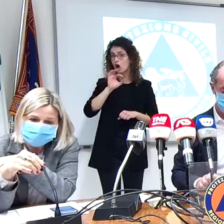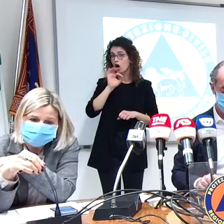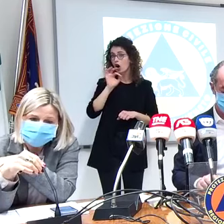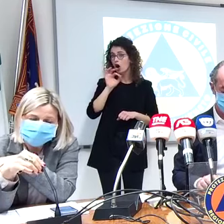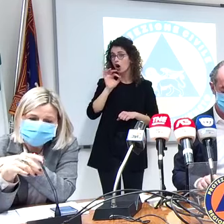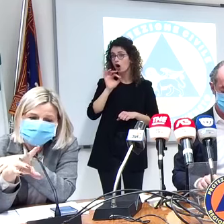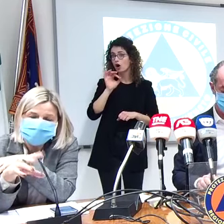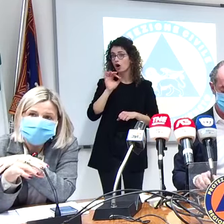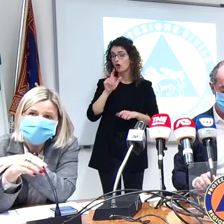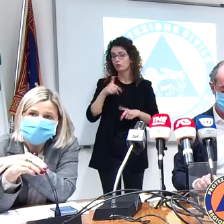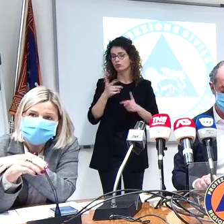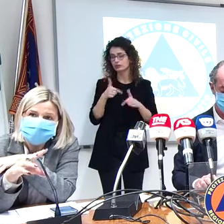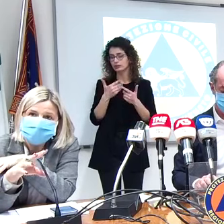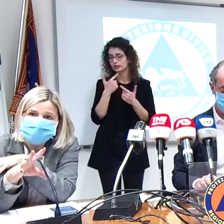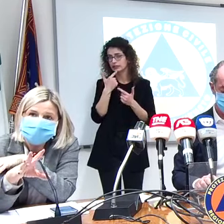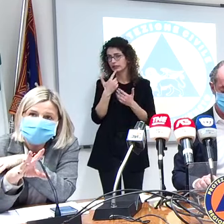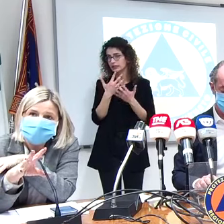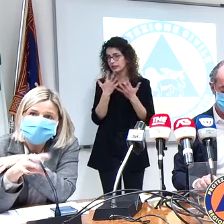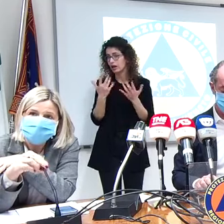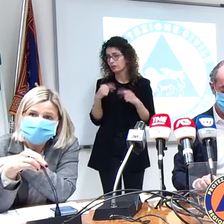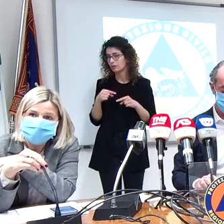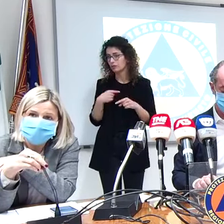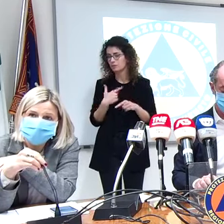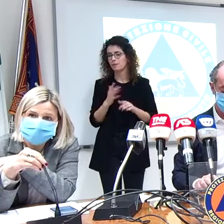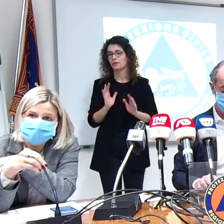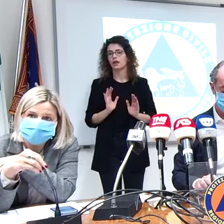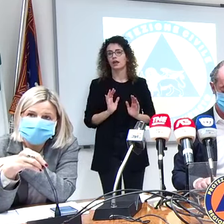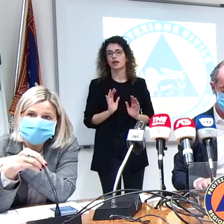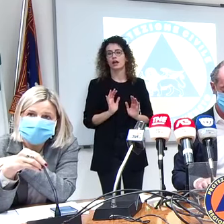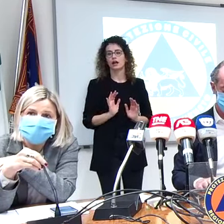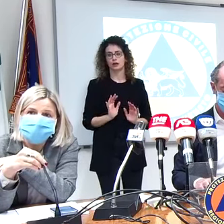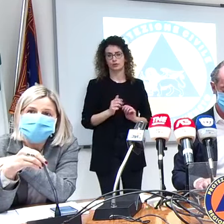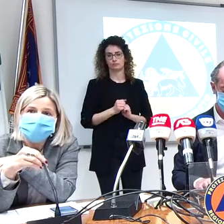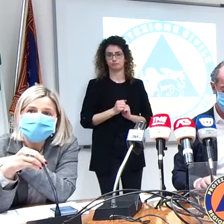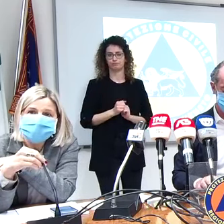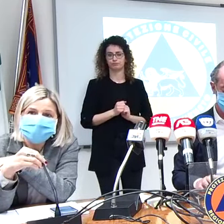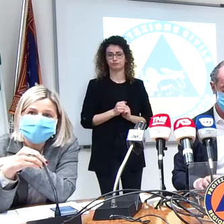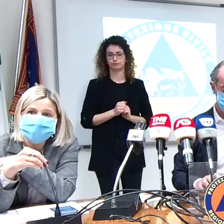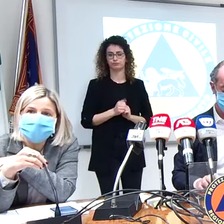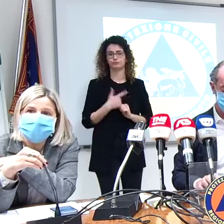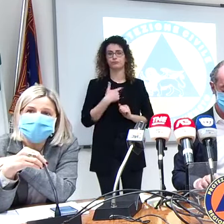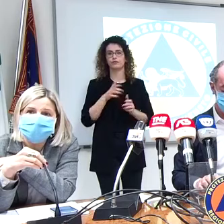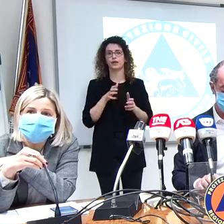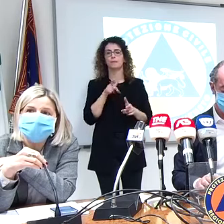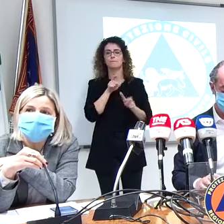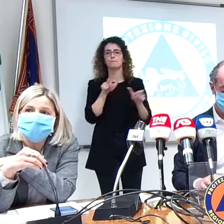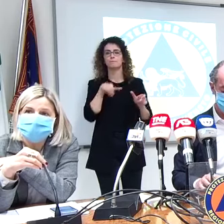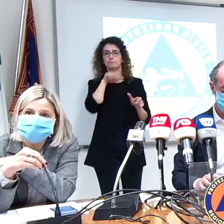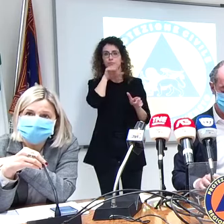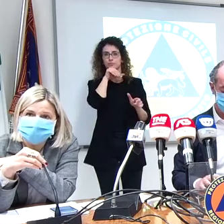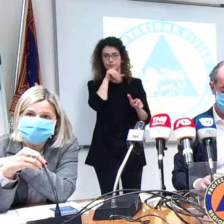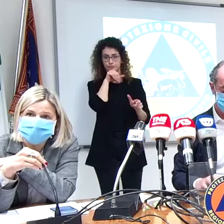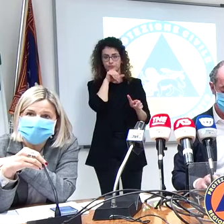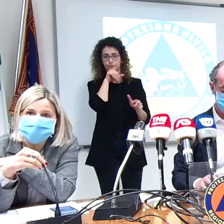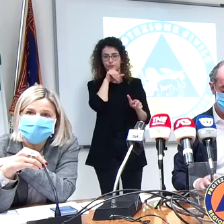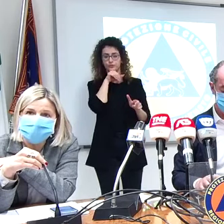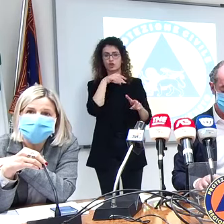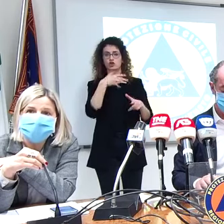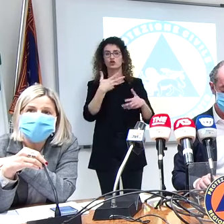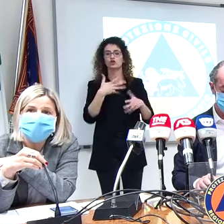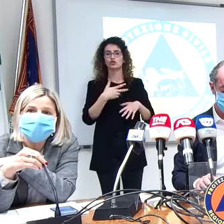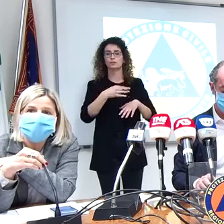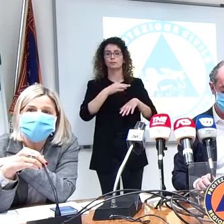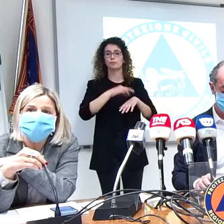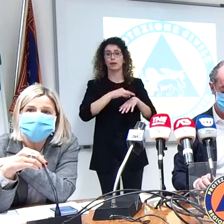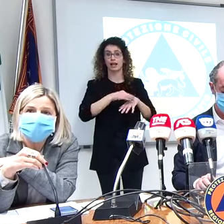abbiamo cercato di chiarire, nel senso, gli anziani con patologie e quindi